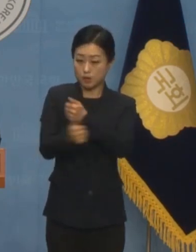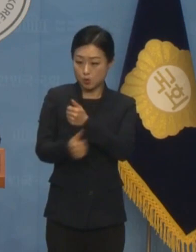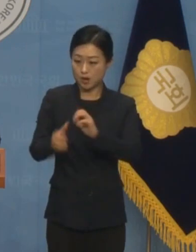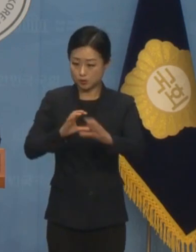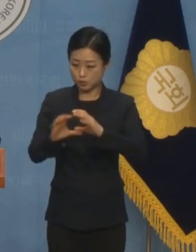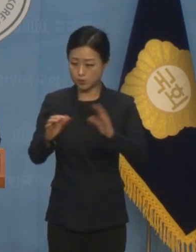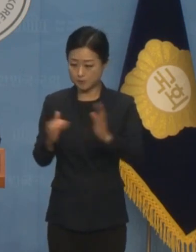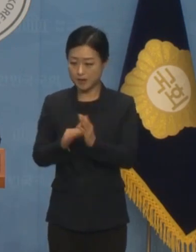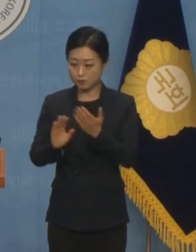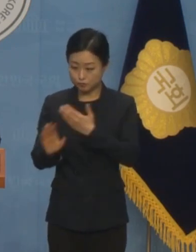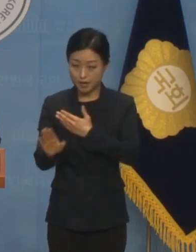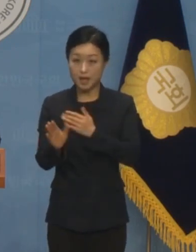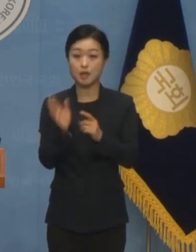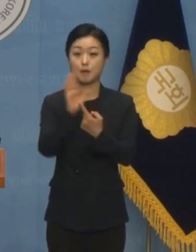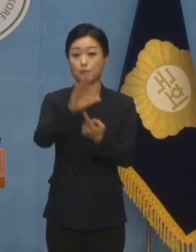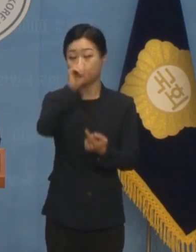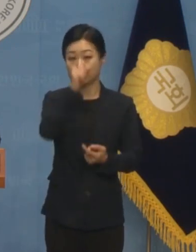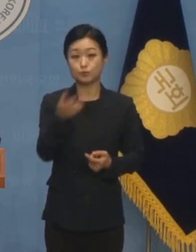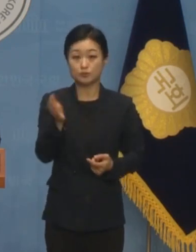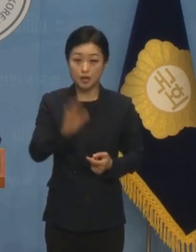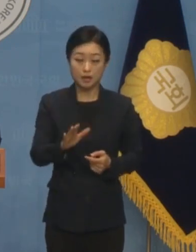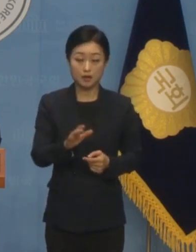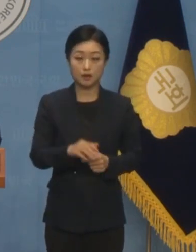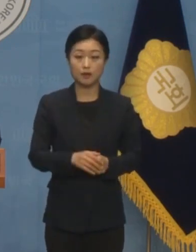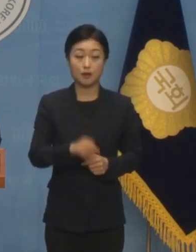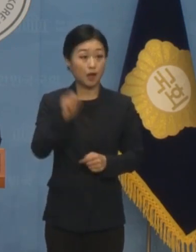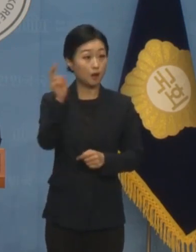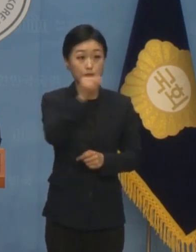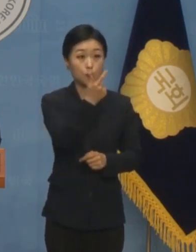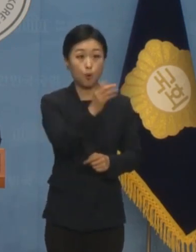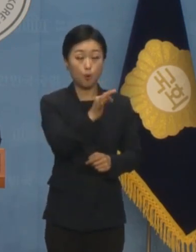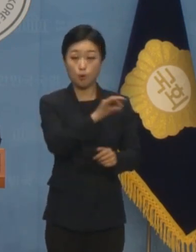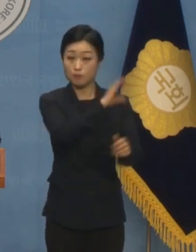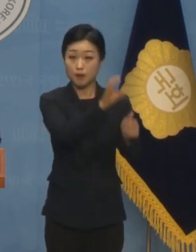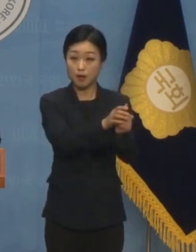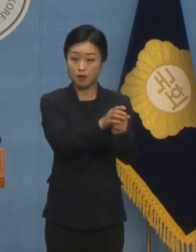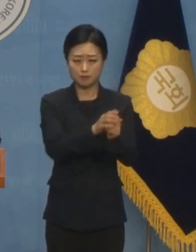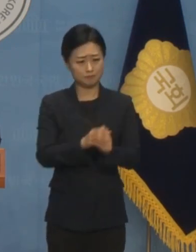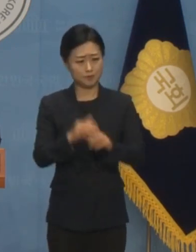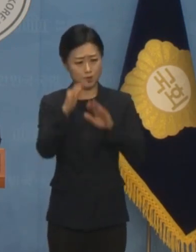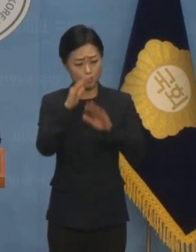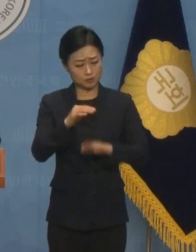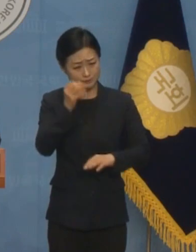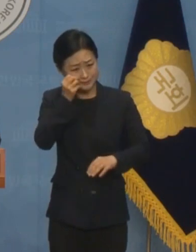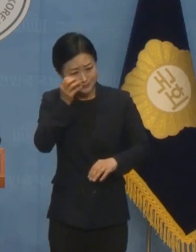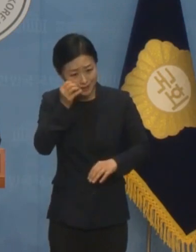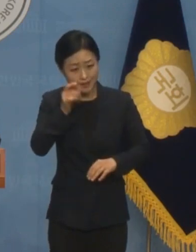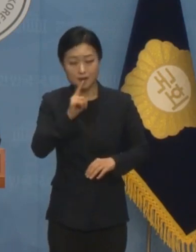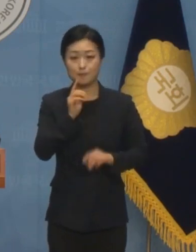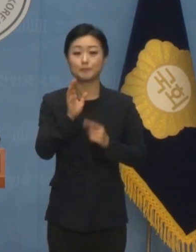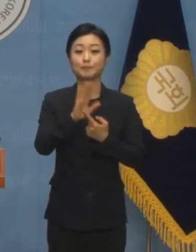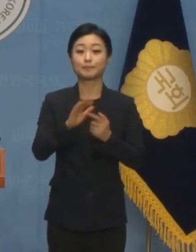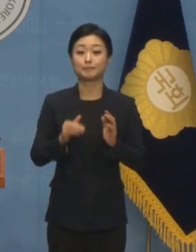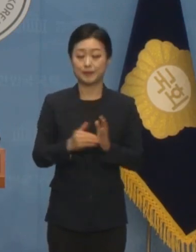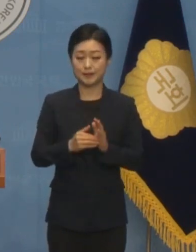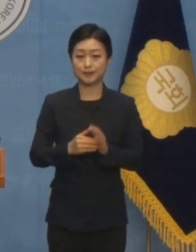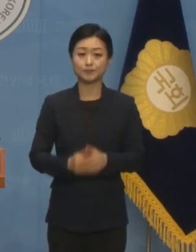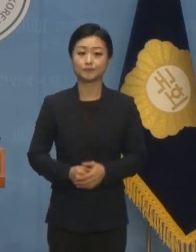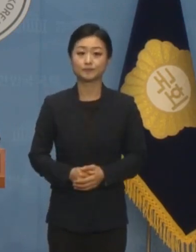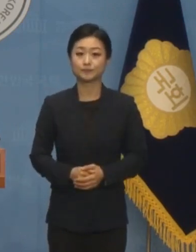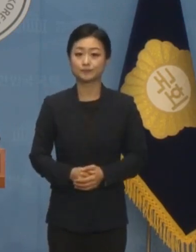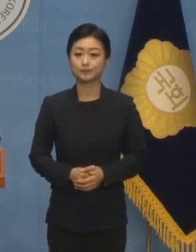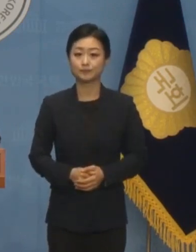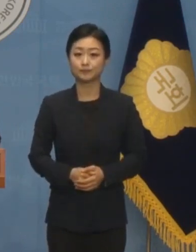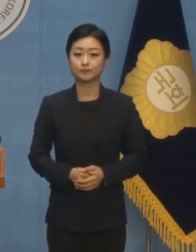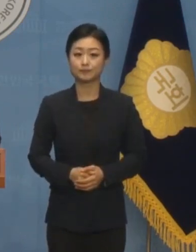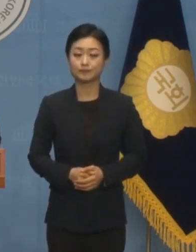후에 발표했어야 한다면서 그 과정이 생략했다는 것이 가장 큰 문제라고 지적했습니다